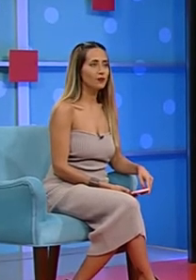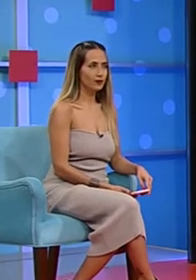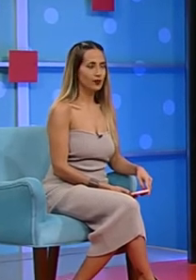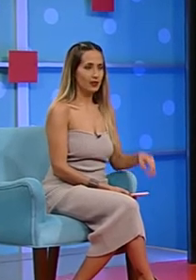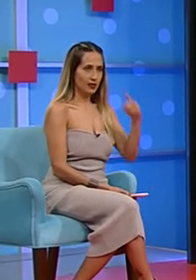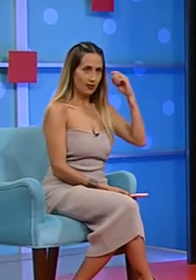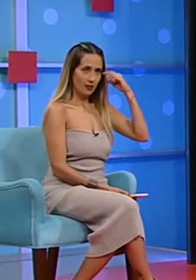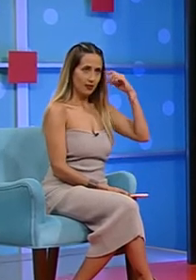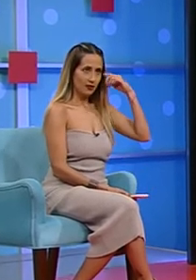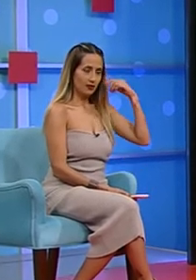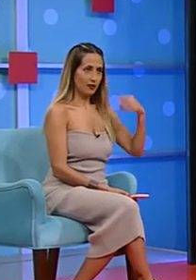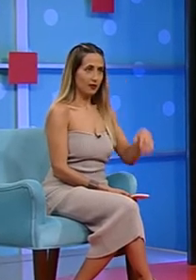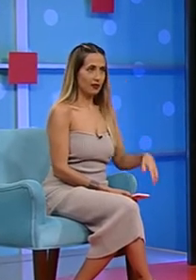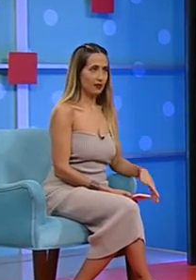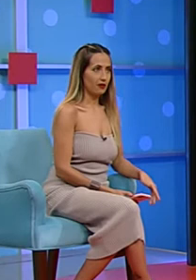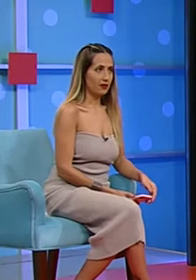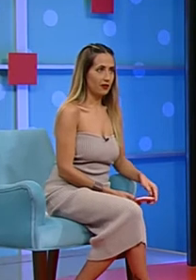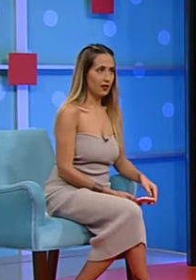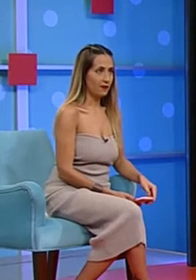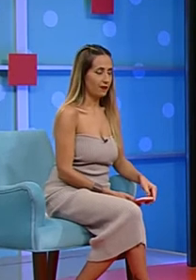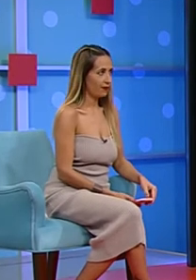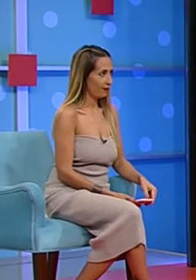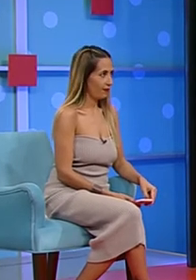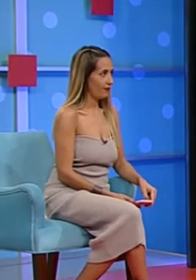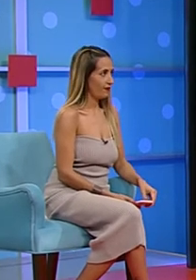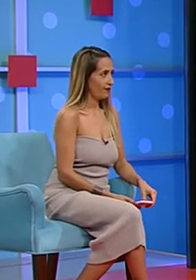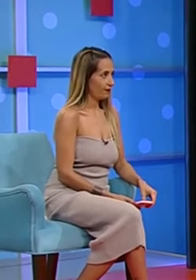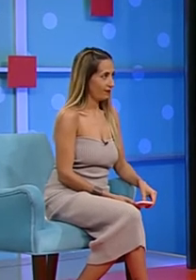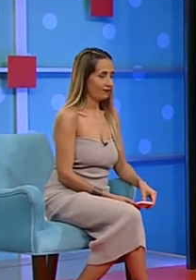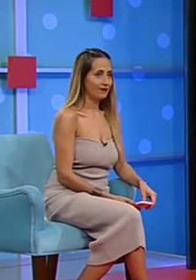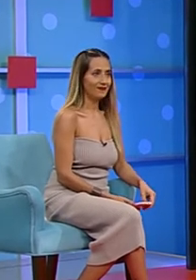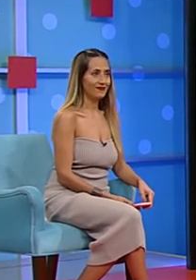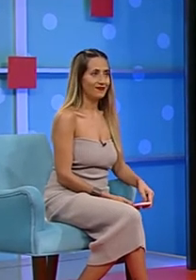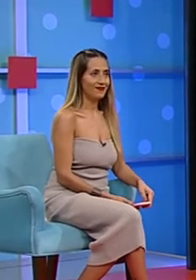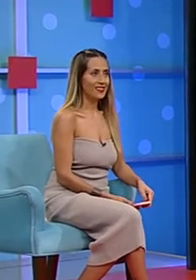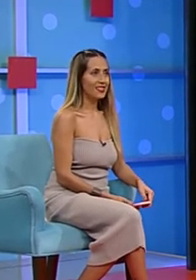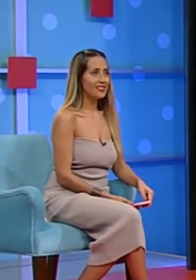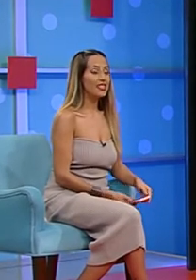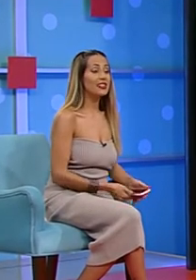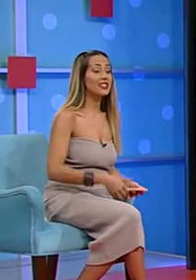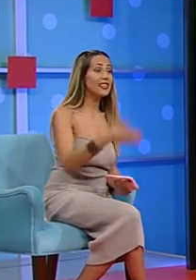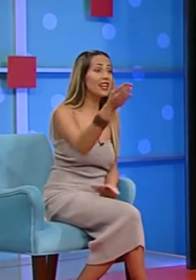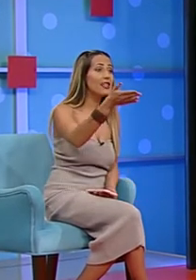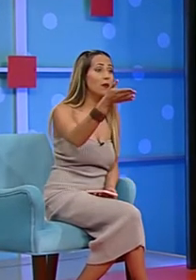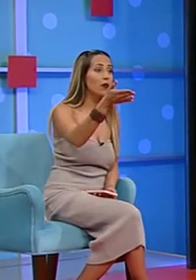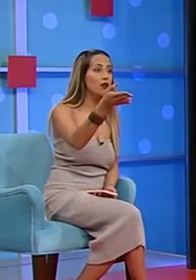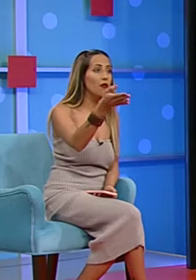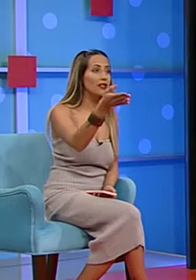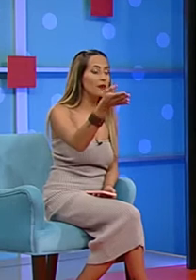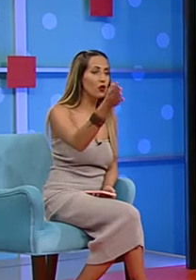pueda contarnos un poquito más sobre todo esto que ella está persiguiendo junto a su comunidad. Bueno, Dani, presentala. Sí, ya está Ana Paula con Fátima Cossio,